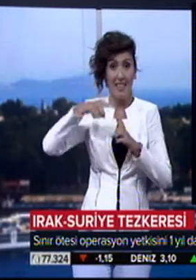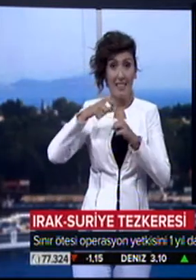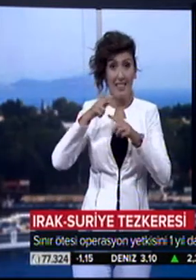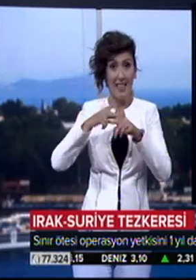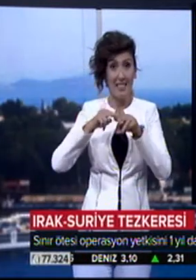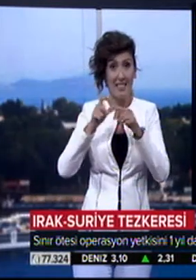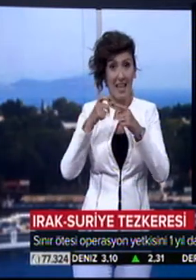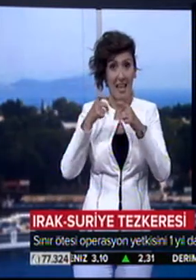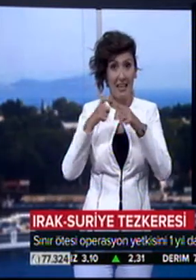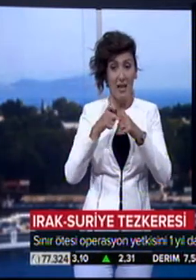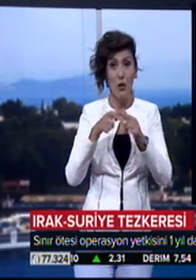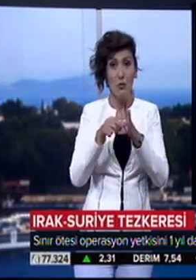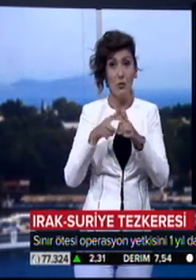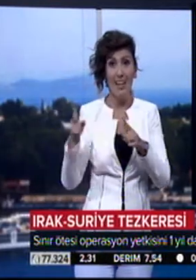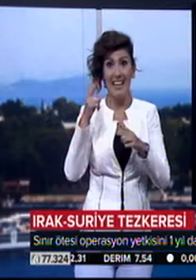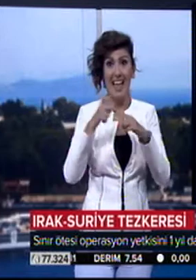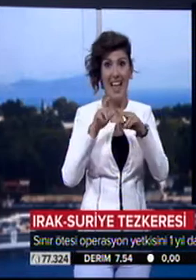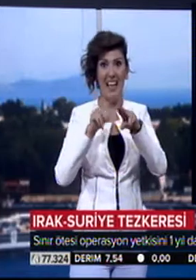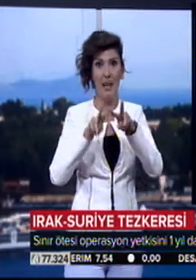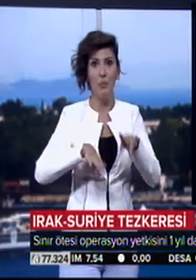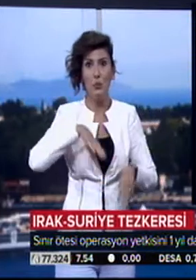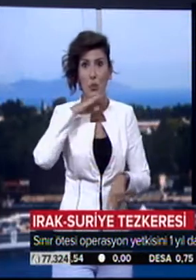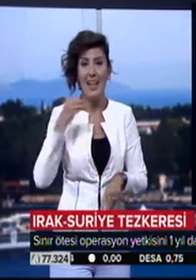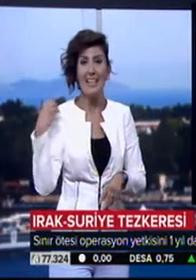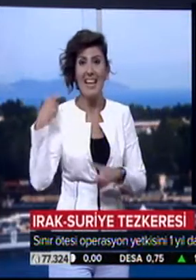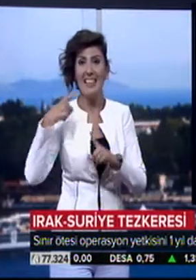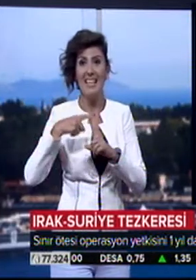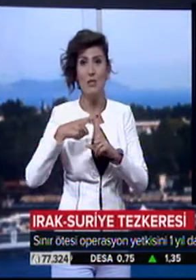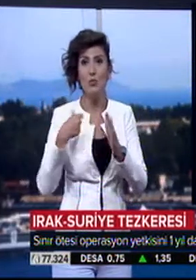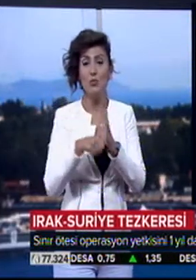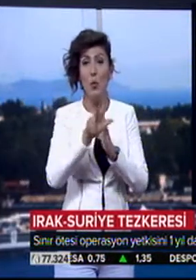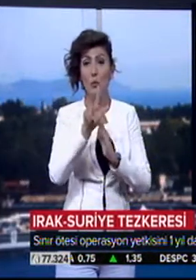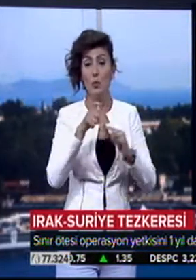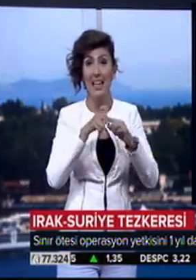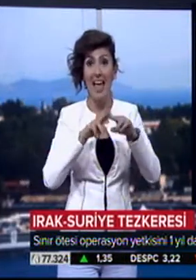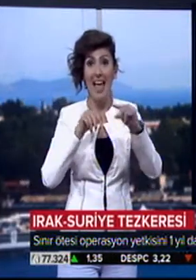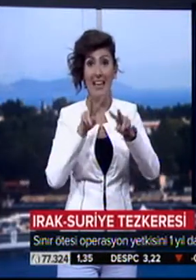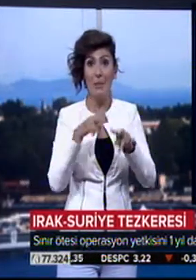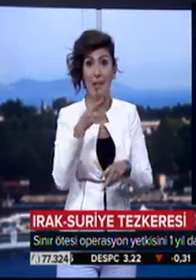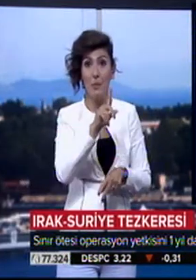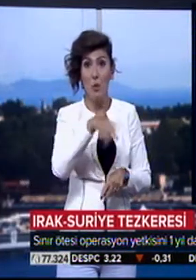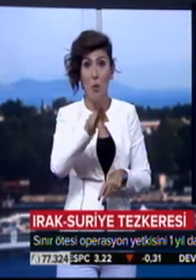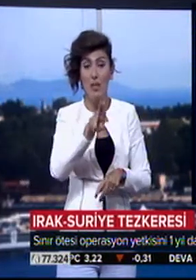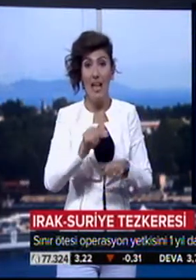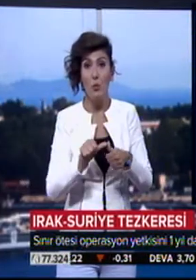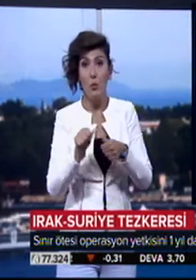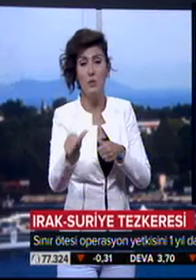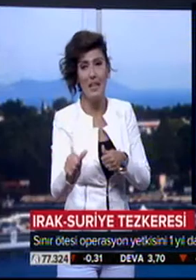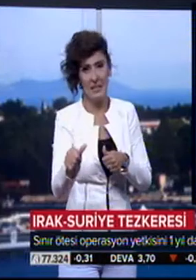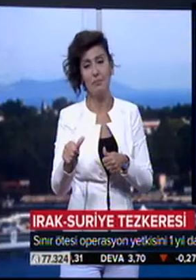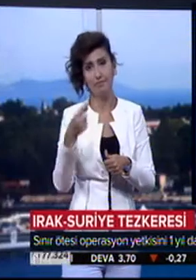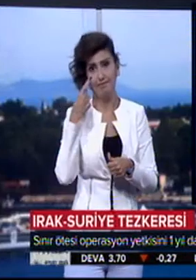tezkeresinin süresi 2 Ekim'de doluyor. Yeni tezkere sürenin 30 Ekim 2017'ye kadar uzatılmasını öngörüyor.